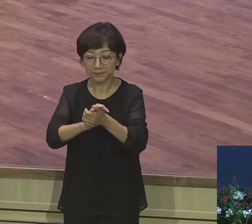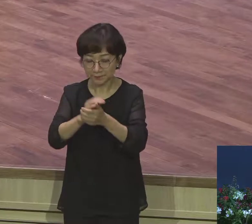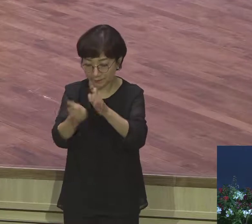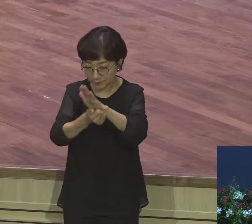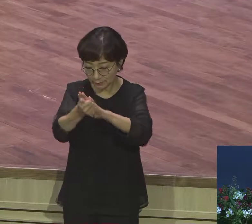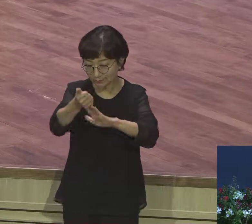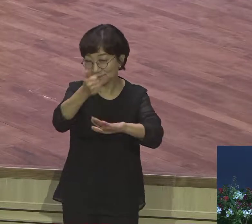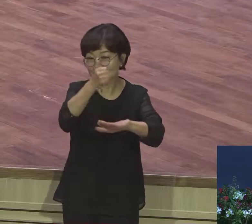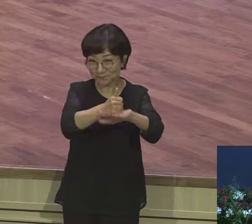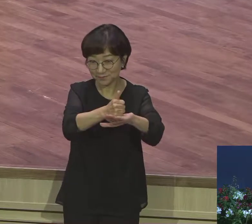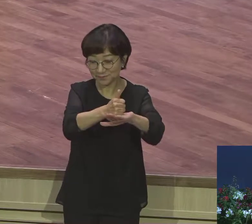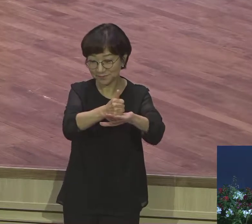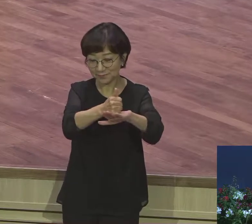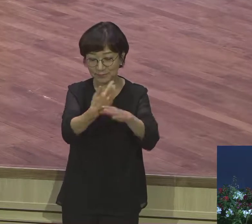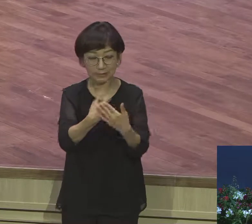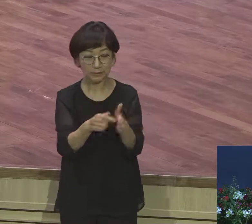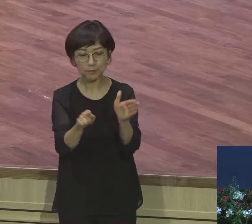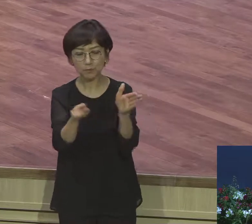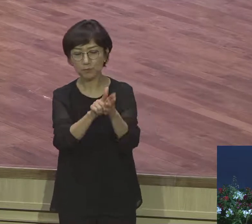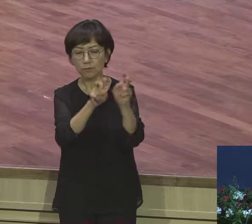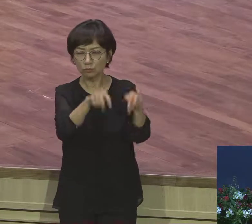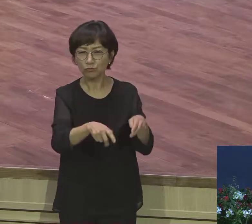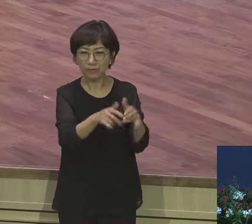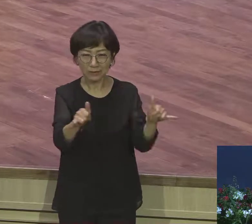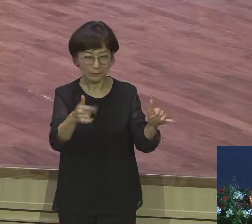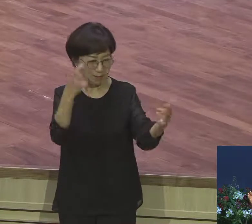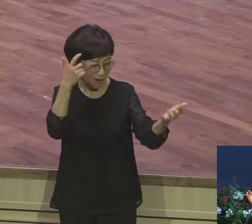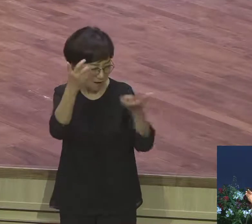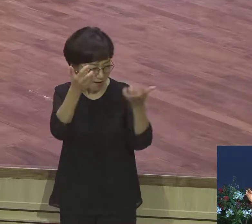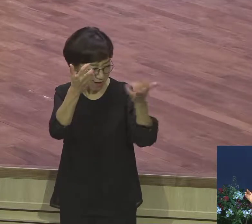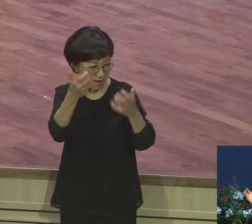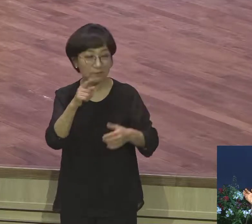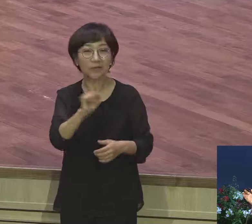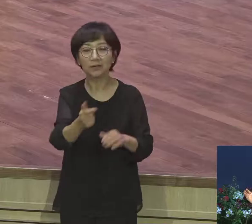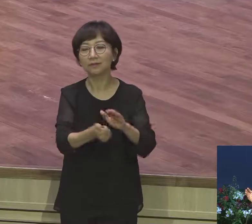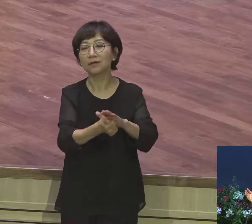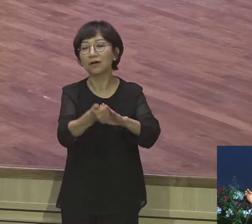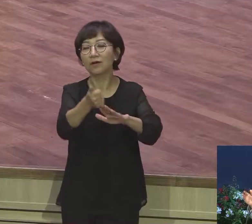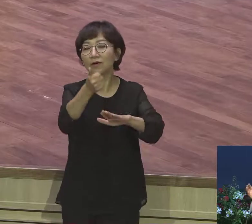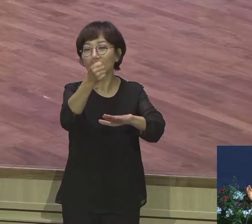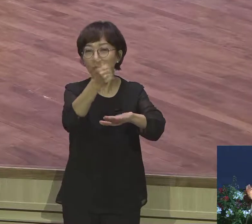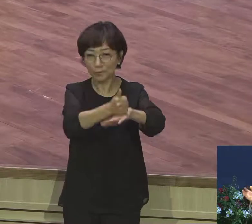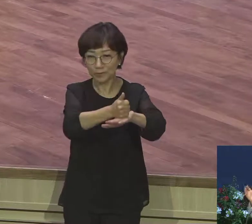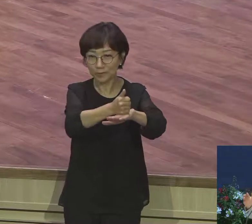그런 세상 성공 중심 이 삶의 인생의 방향 맞추고 살지기 위해서는 성공해야 된다